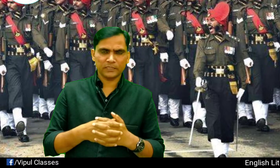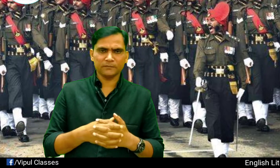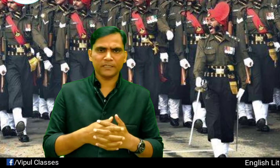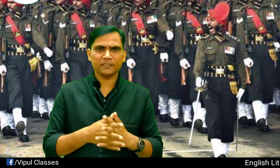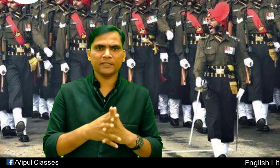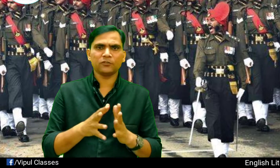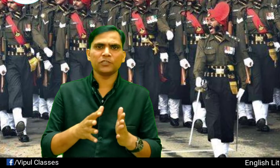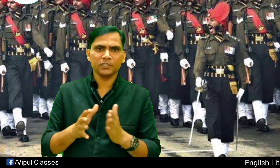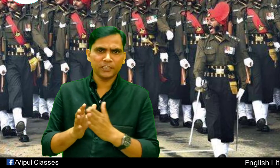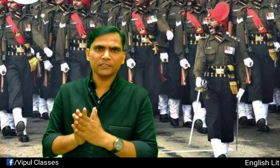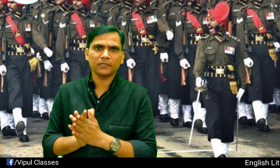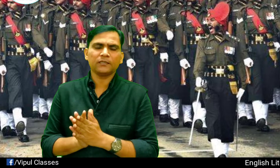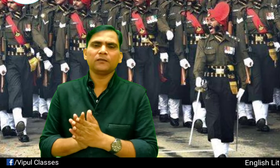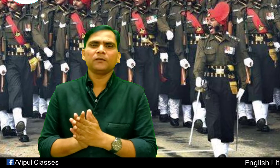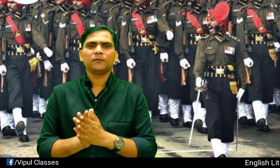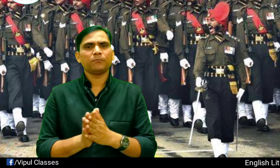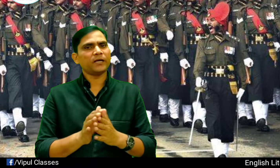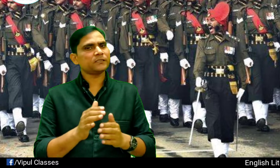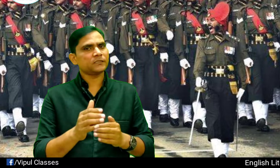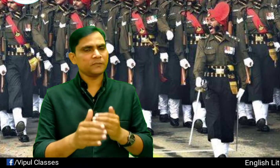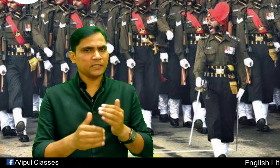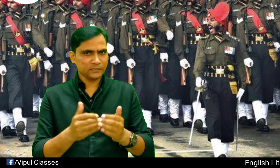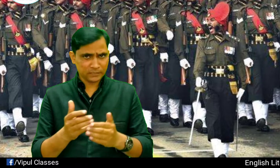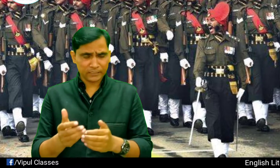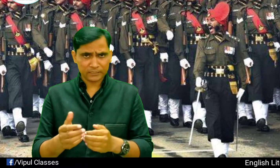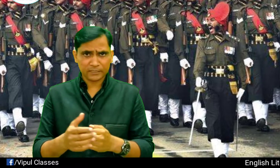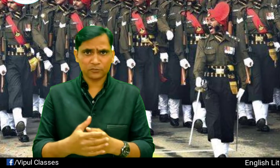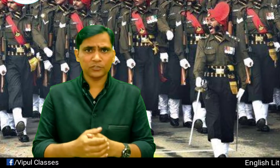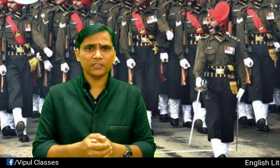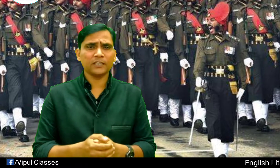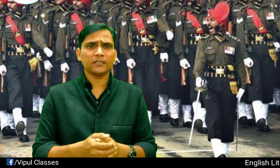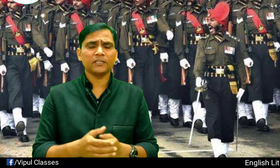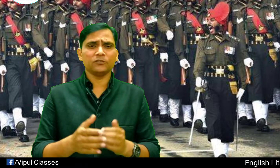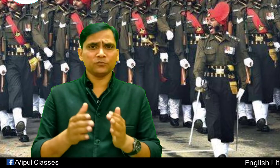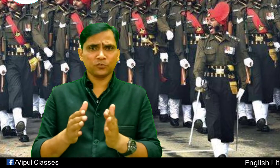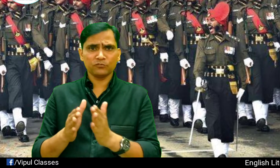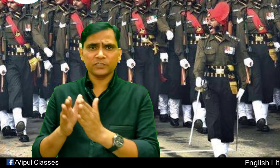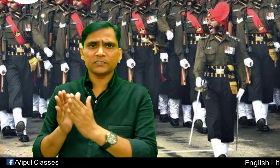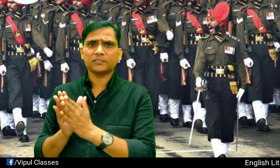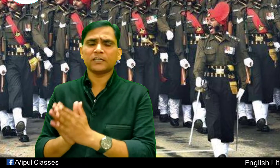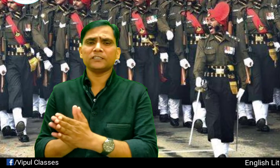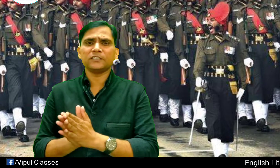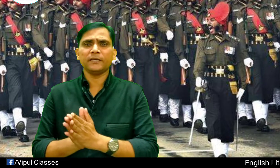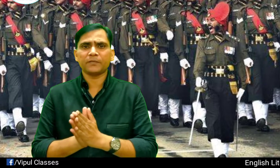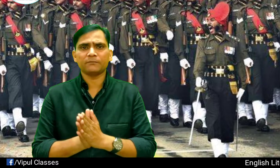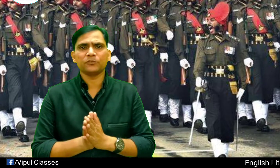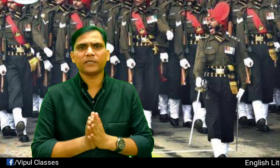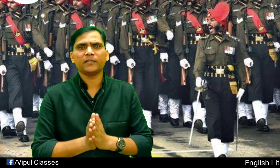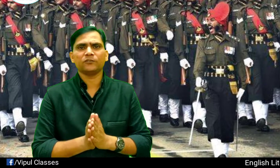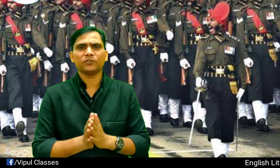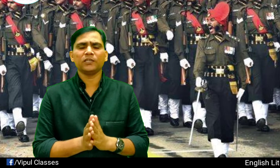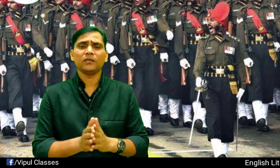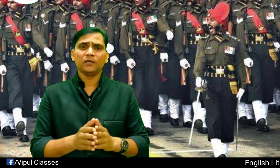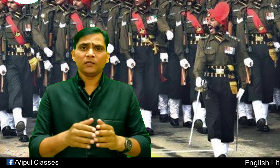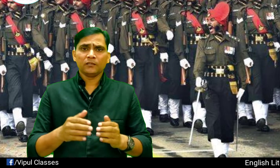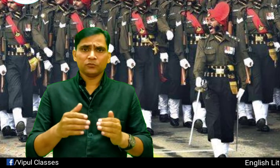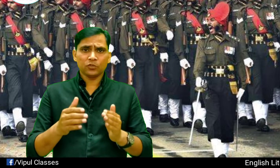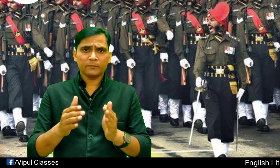रेजिमेंट डेकोरेटिड नहीं है बाकि सभी रेजिडेंट डेकोरेटिड हैं लेकिन उनको विसेश अस्तान इसलिए प्राप्त होता है क्योंकि जो